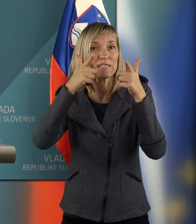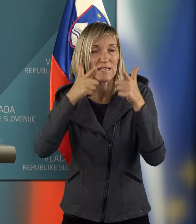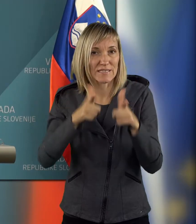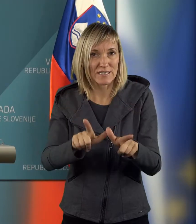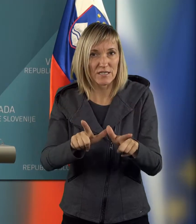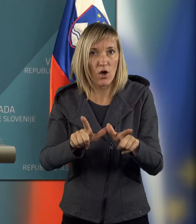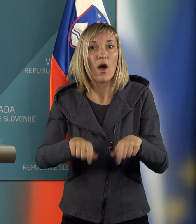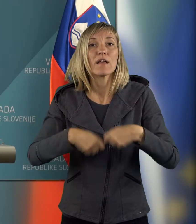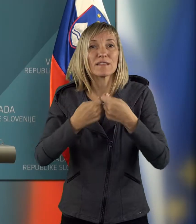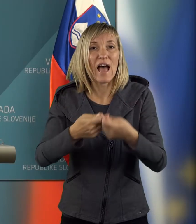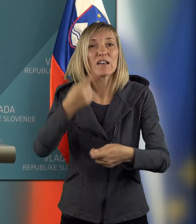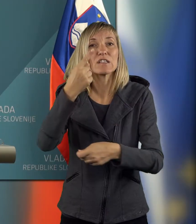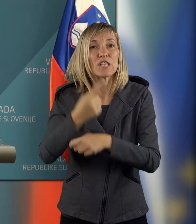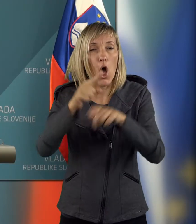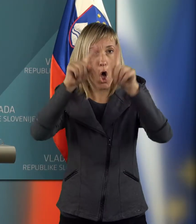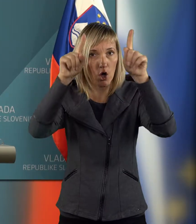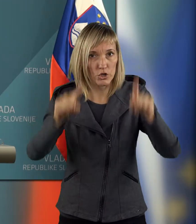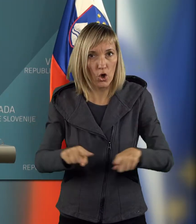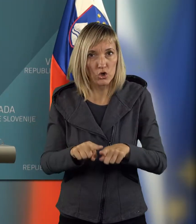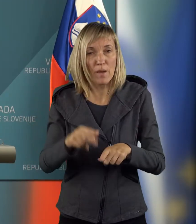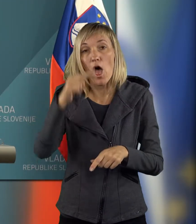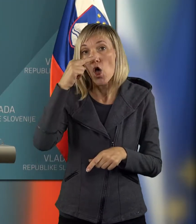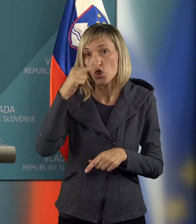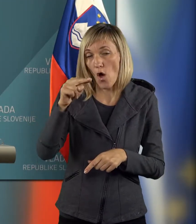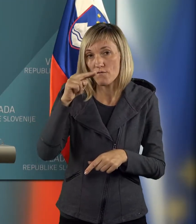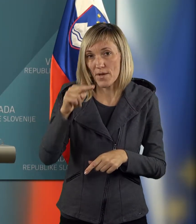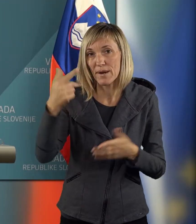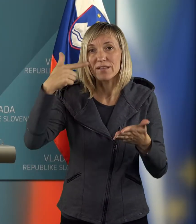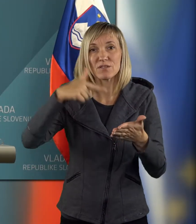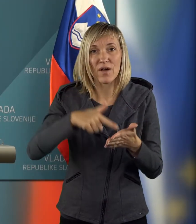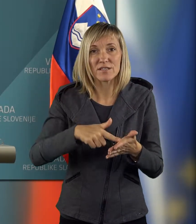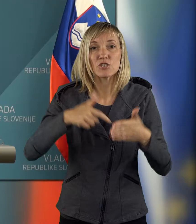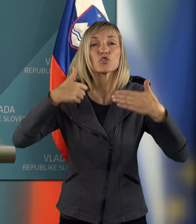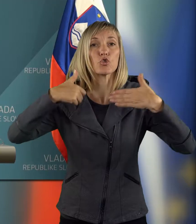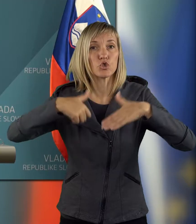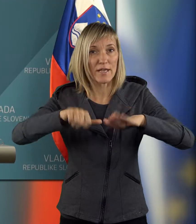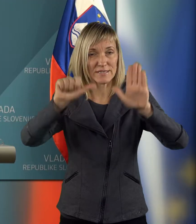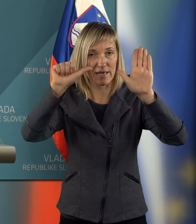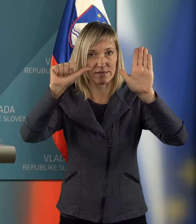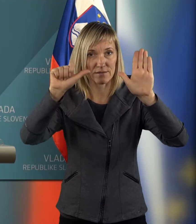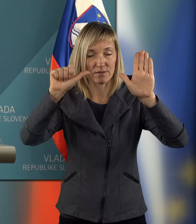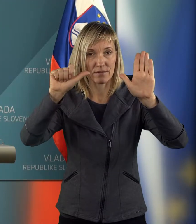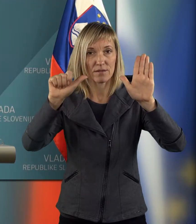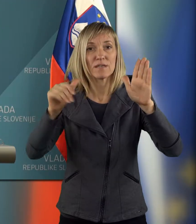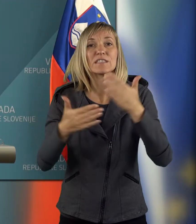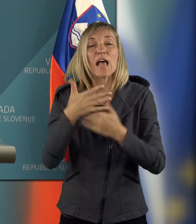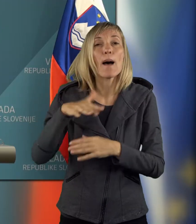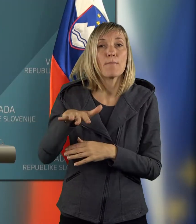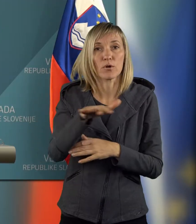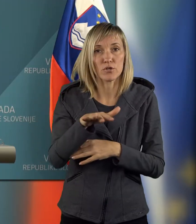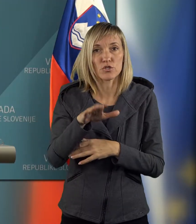podeljeno z odločbo novembra leta 2016 za